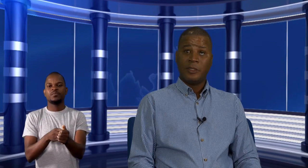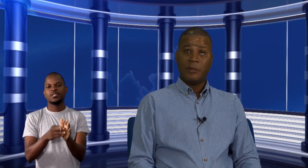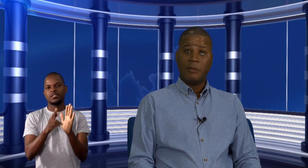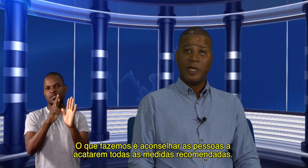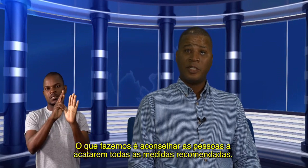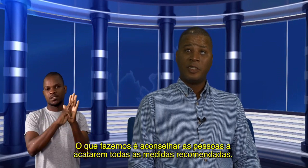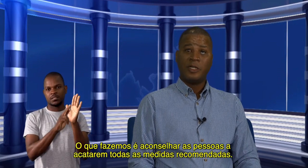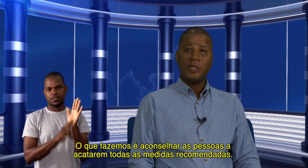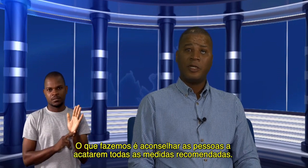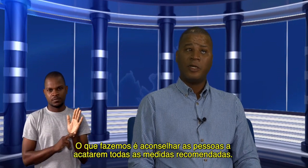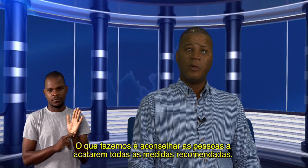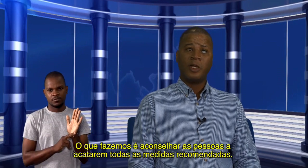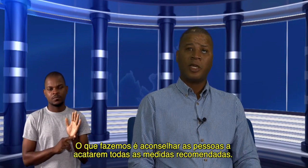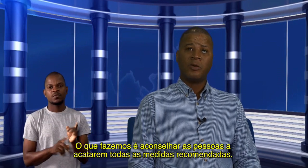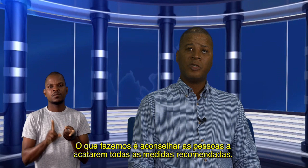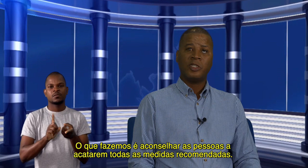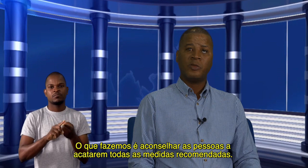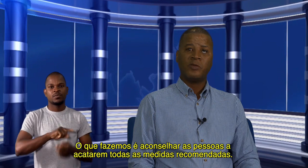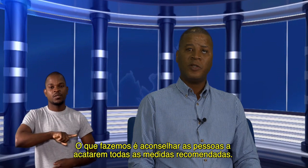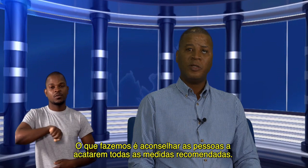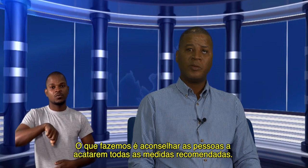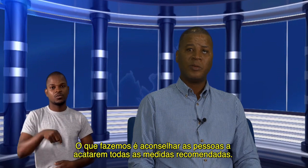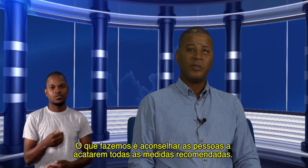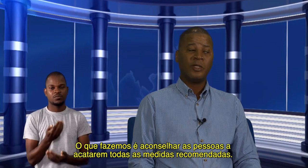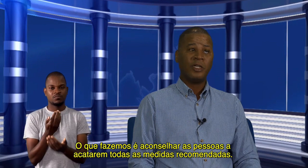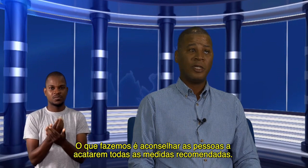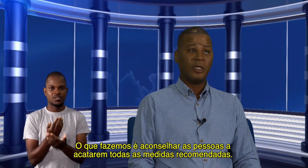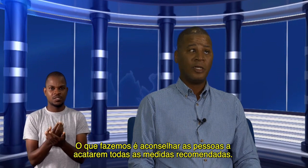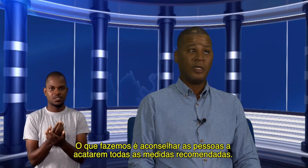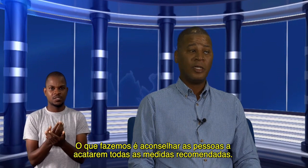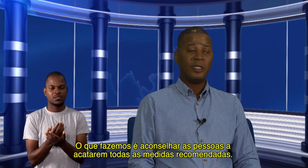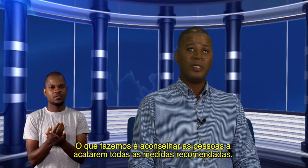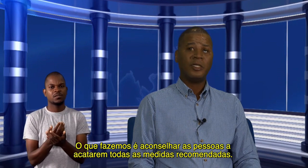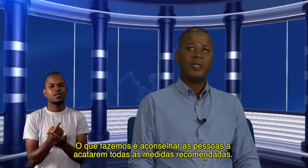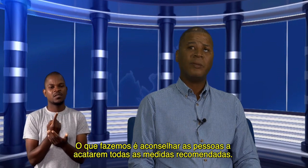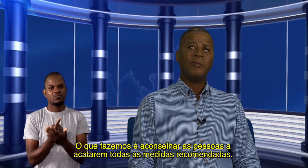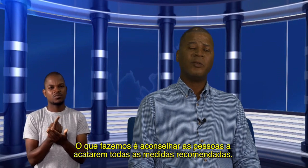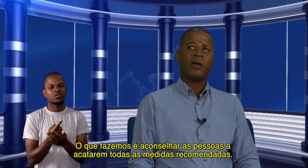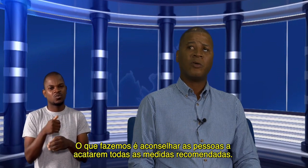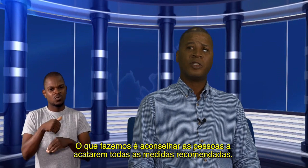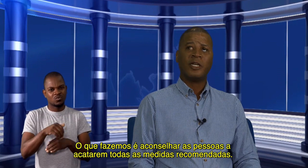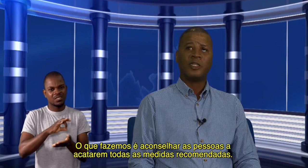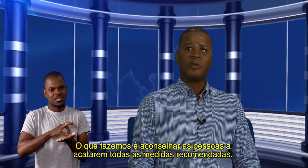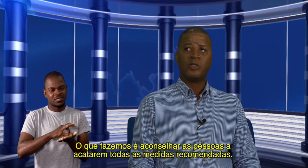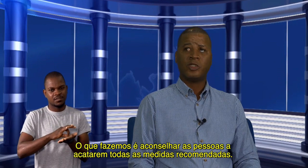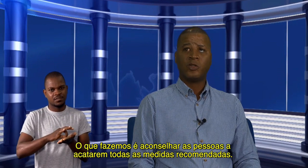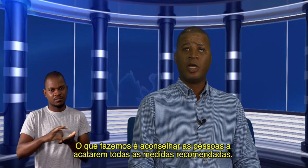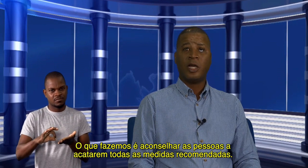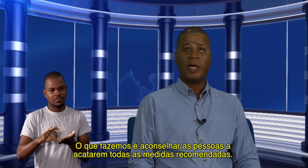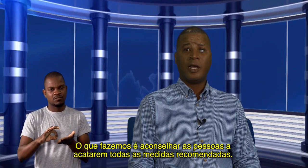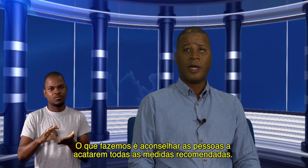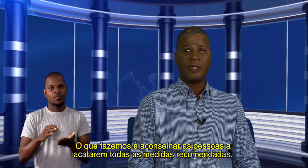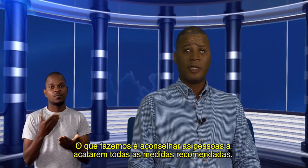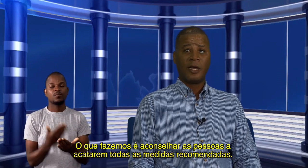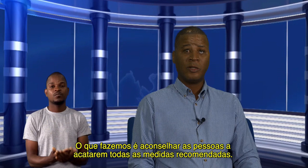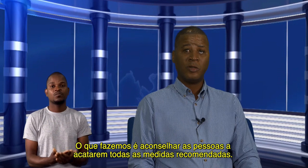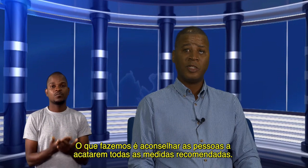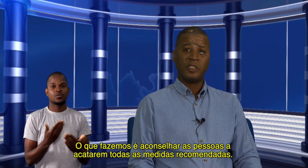Mas o que nós temos feito é aconselhar as pessoas a acatarem todas as